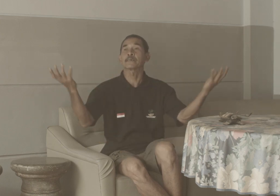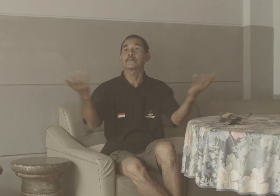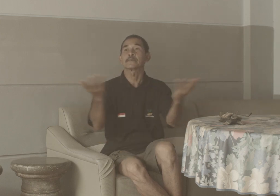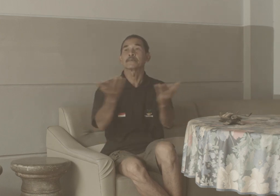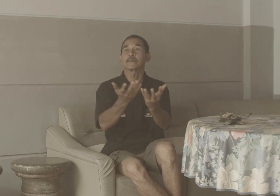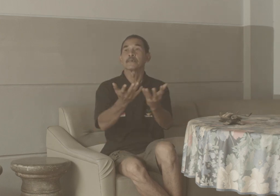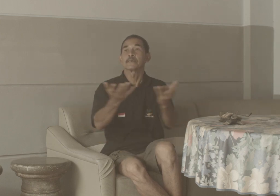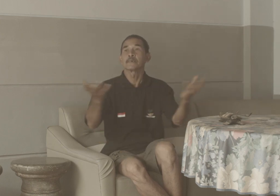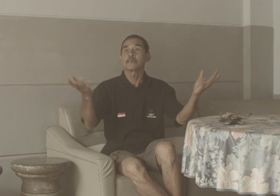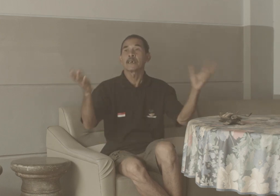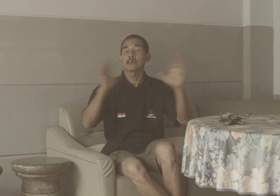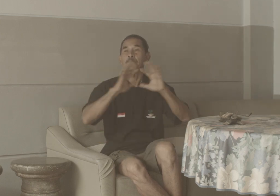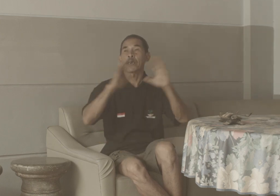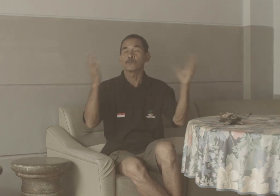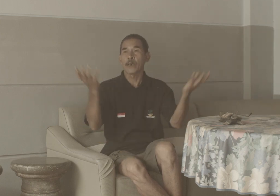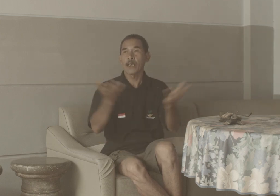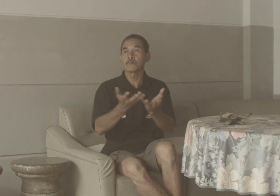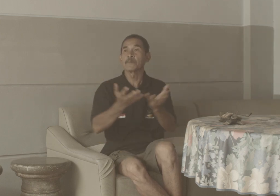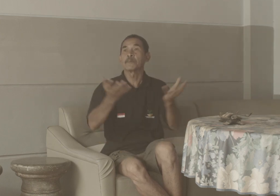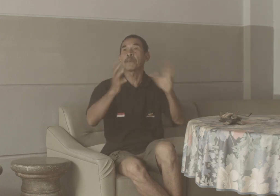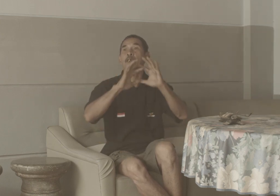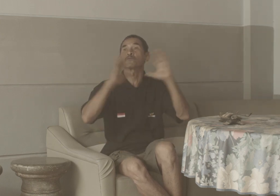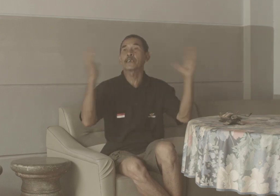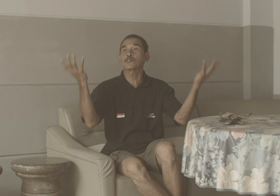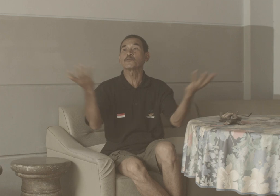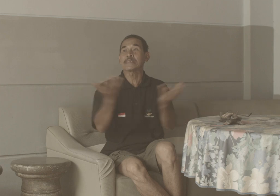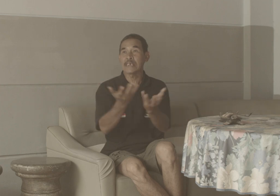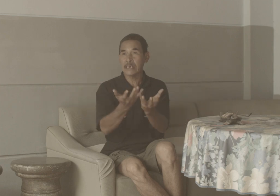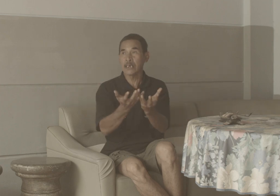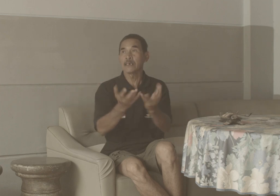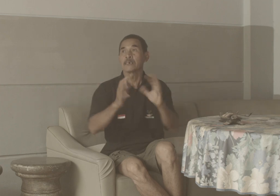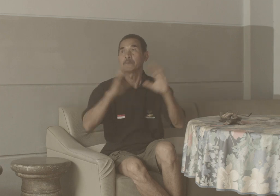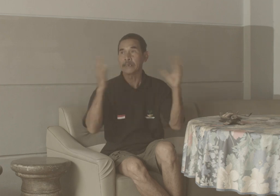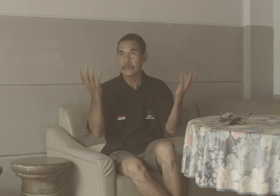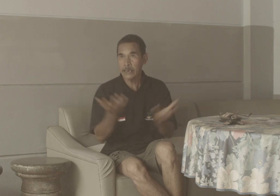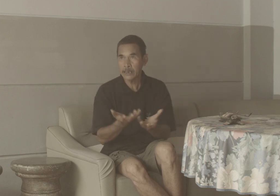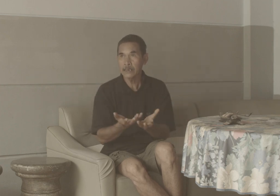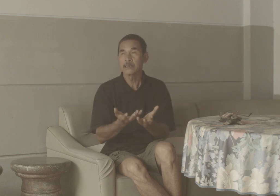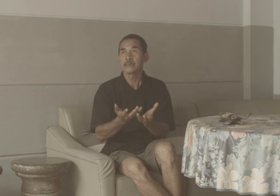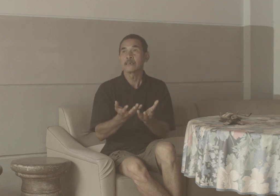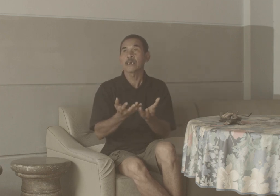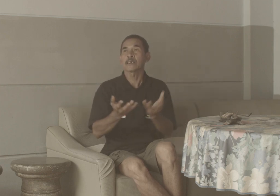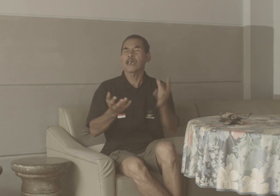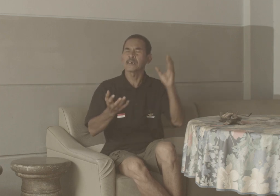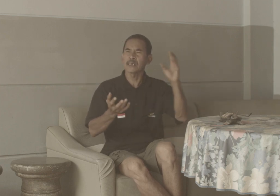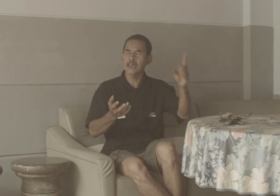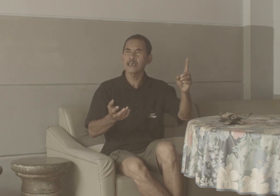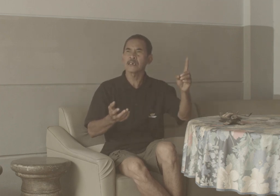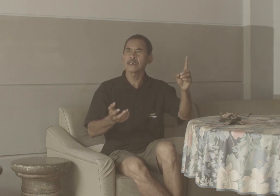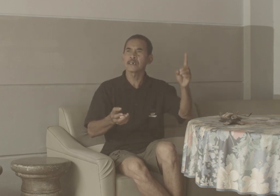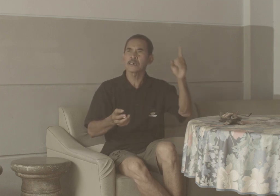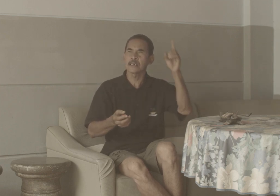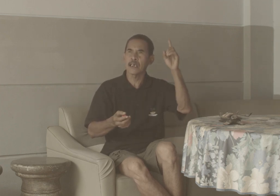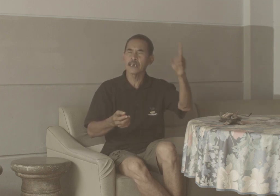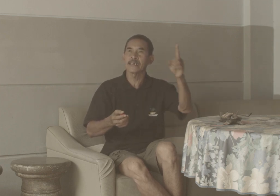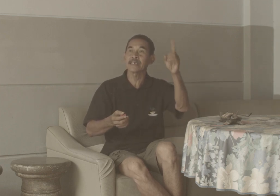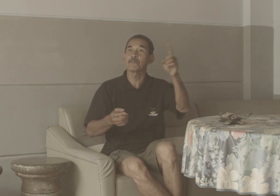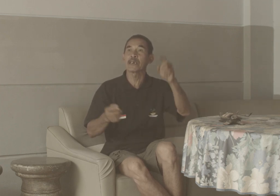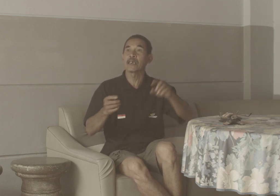Ada Paruman Paruman Itu Meeting Meeting Karena Ada Kekayaan Desa Bengkala